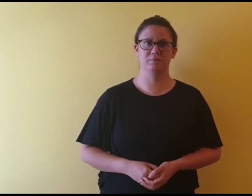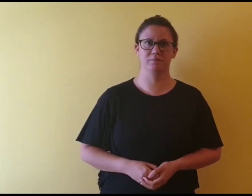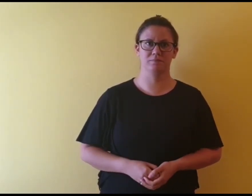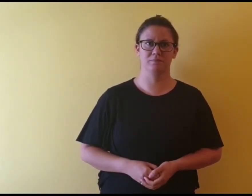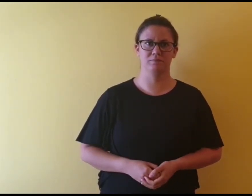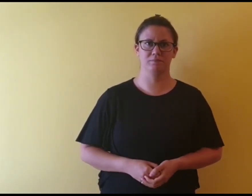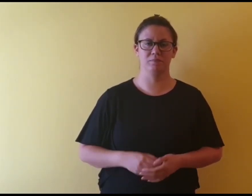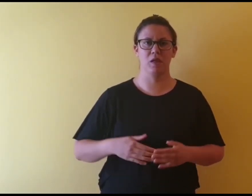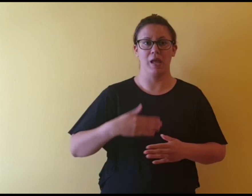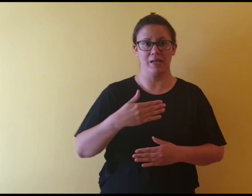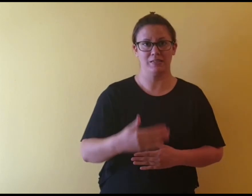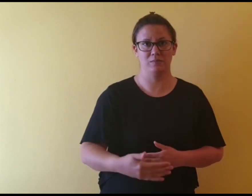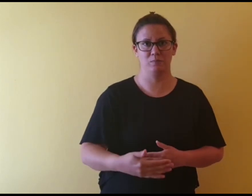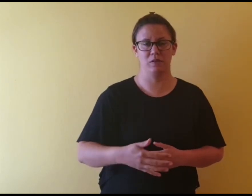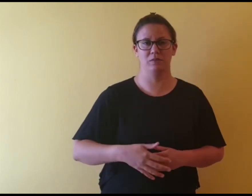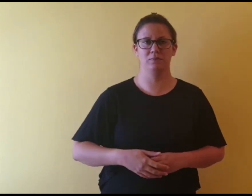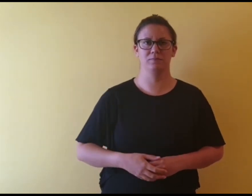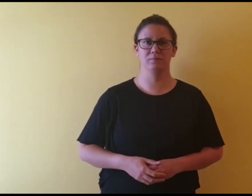Ispred.